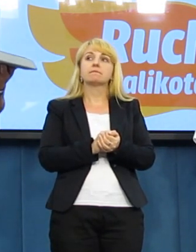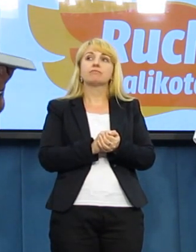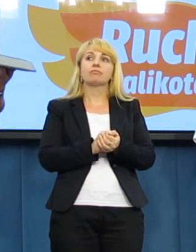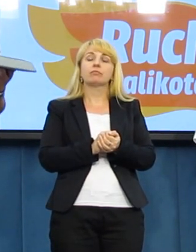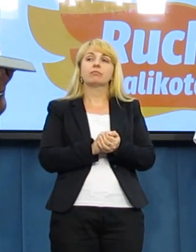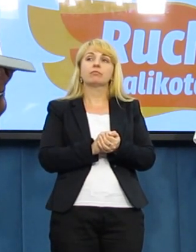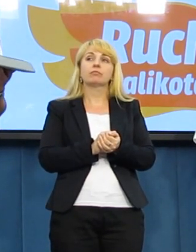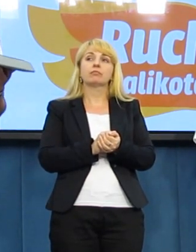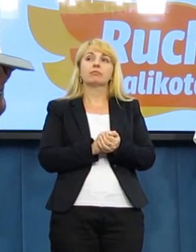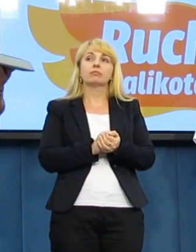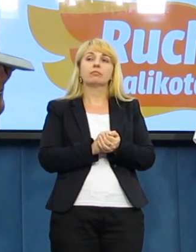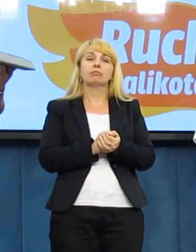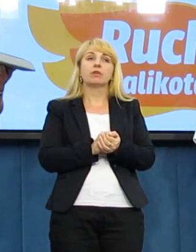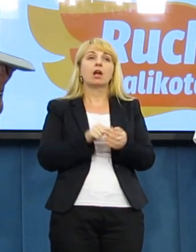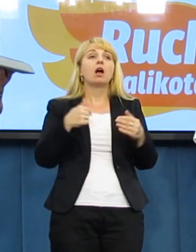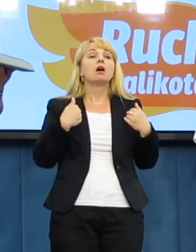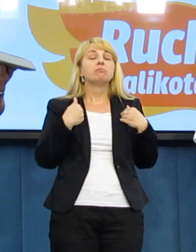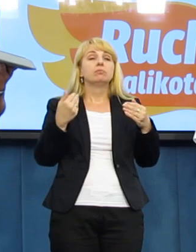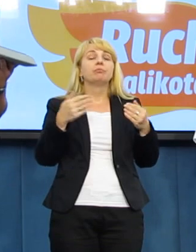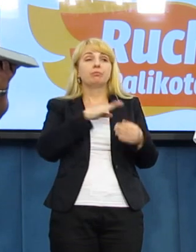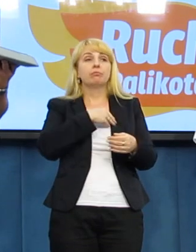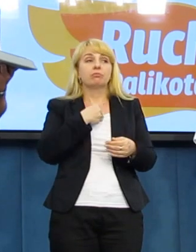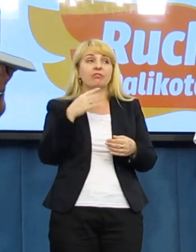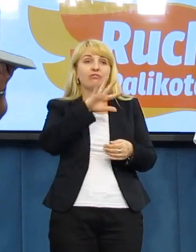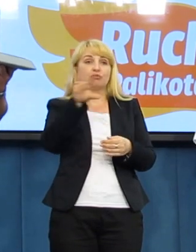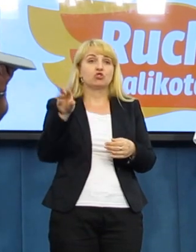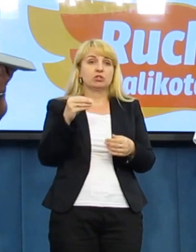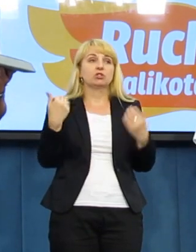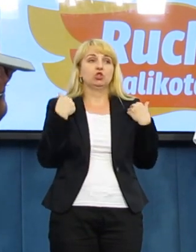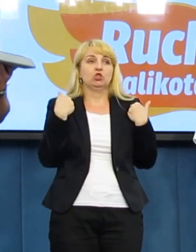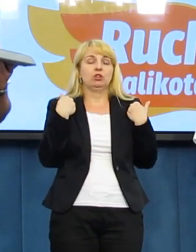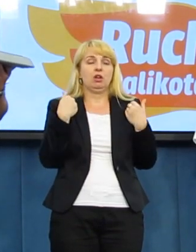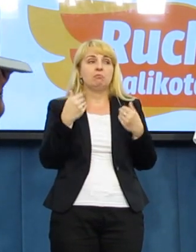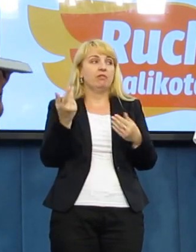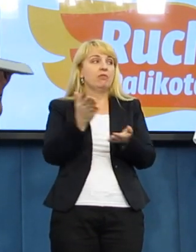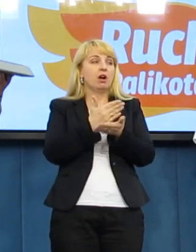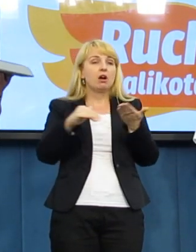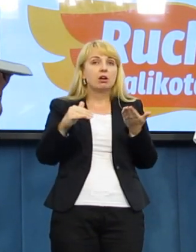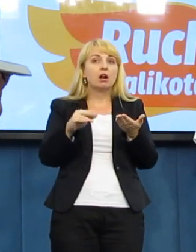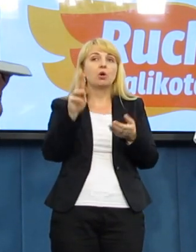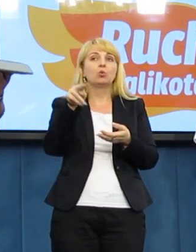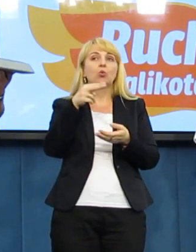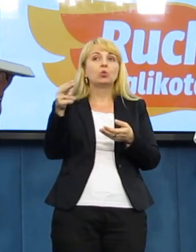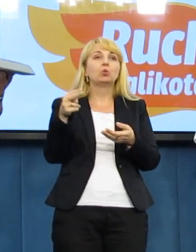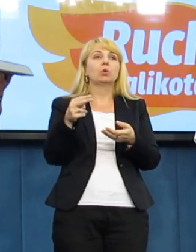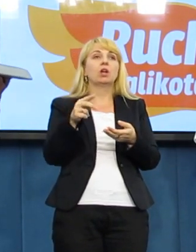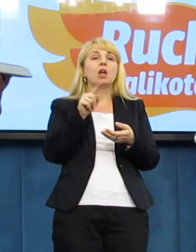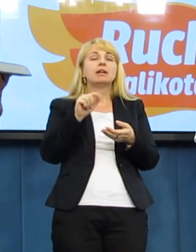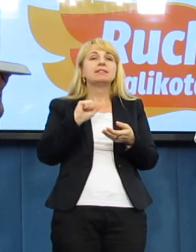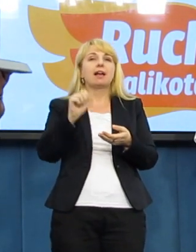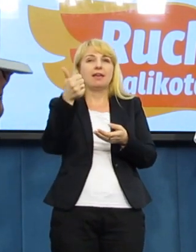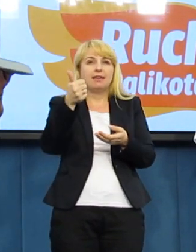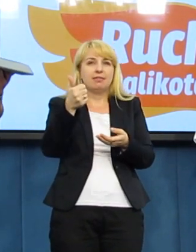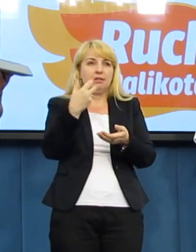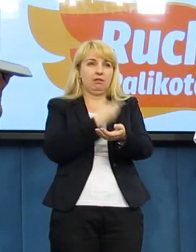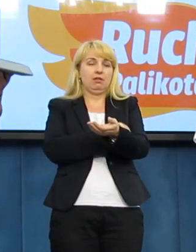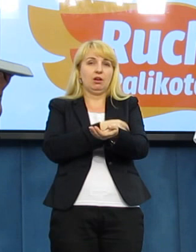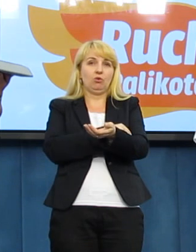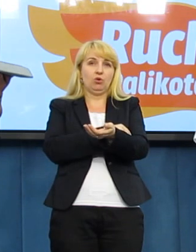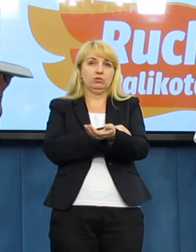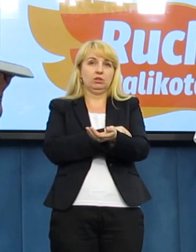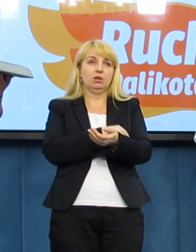Do czego zmierzam? Żyjemy w kraju absurdu. Ponieważ za jeden narkotyk i to na dodatek taki, który jest